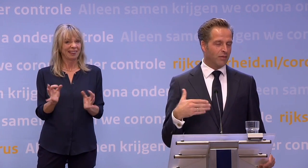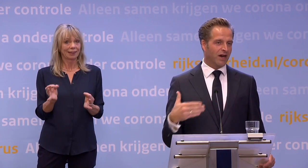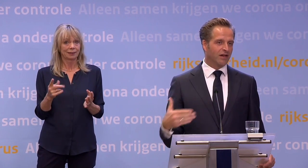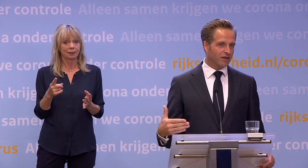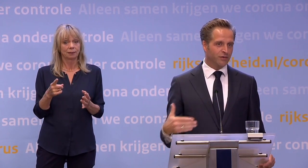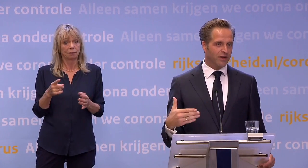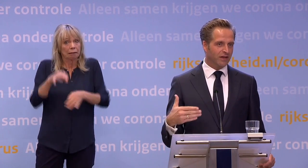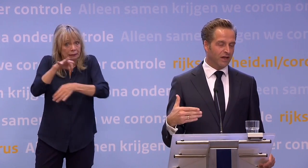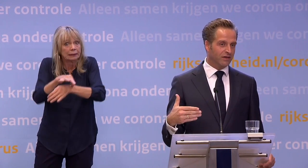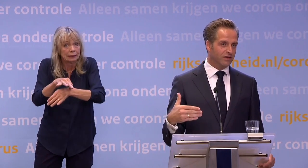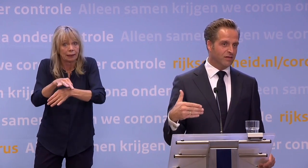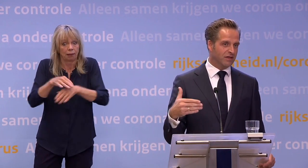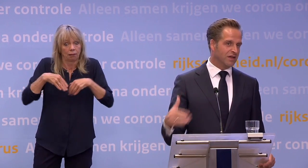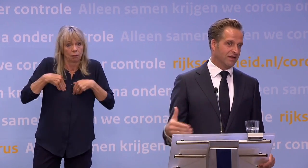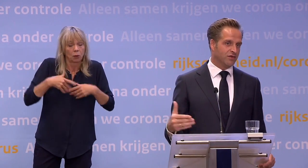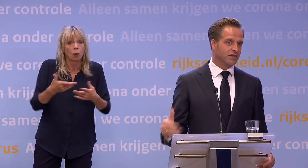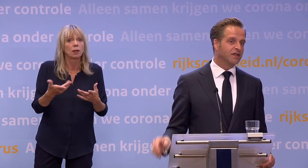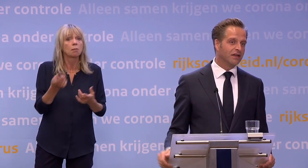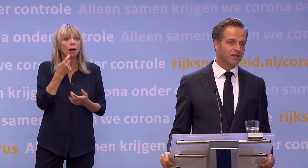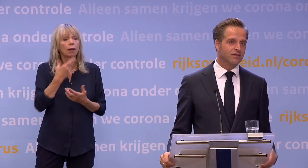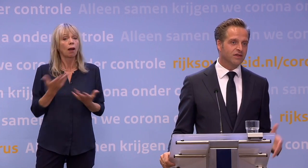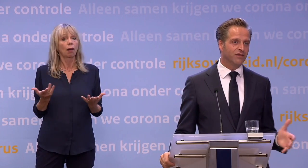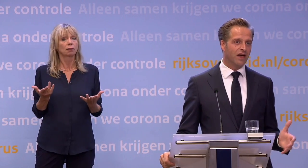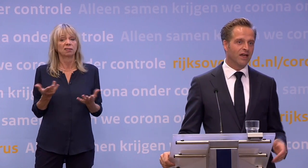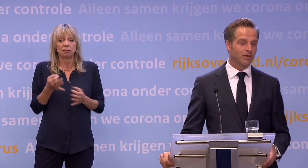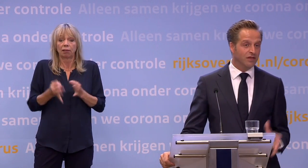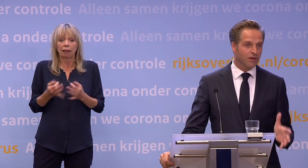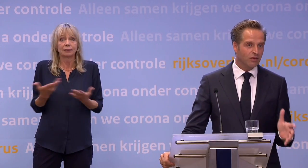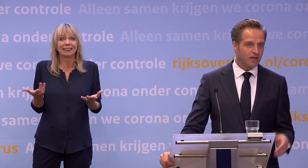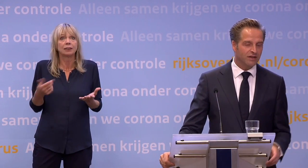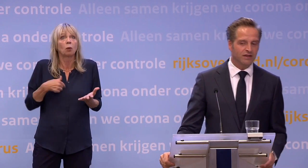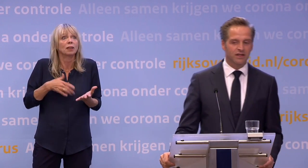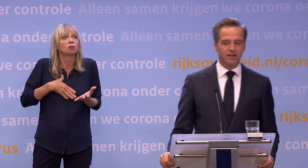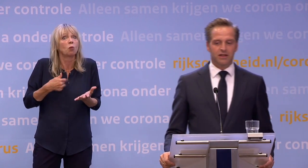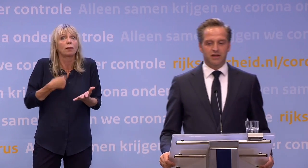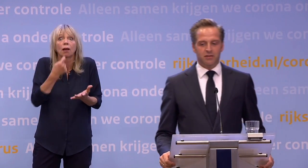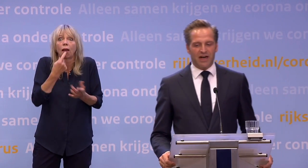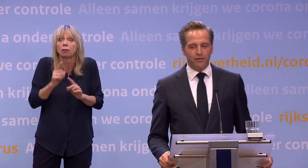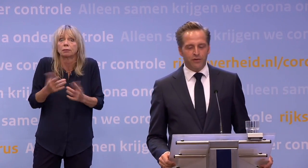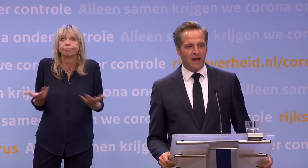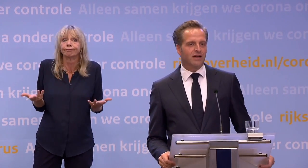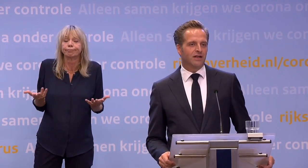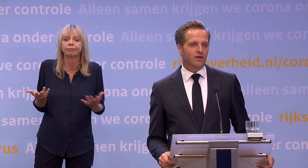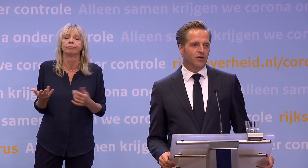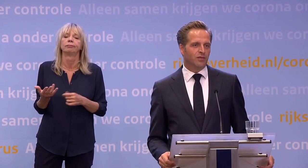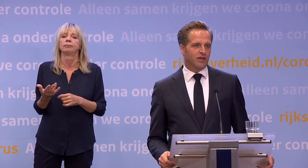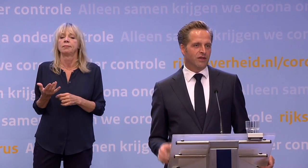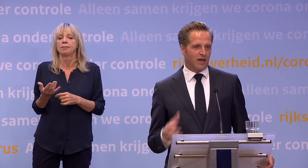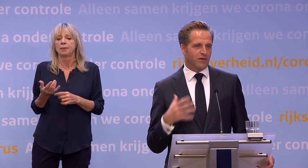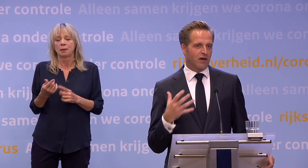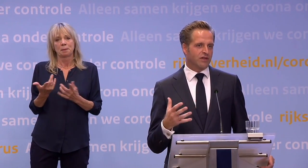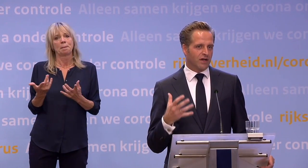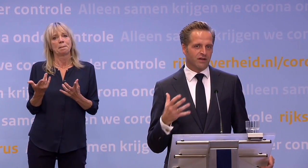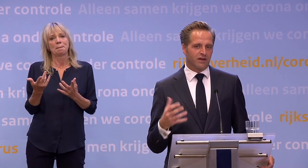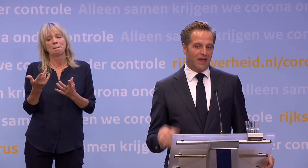niet, hebben daar geen klachten van. En die mensen, ja, die zullen zich niet laten testen... ...want ze ervaren namelijk niet of nauwelijks klachten. Maar heel veel vaker, omdat